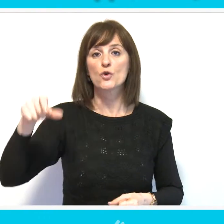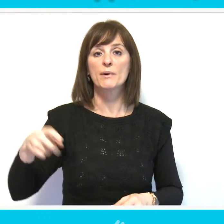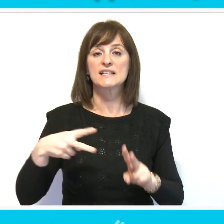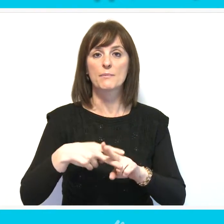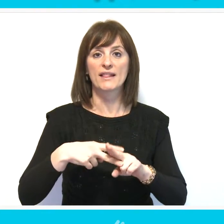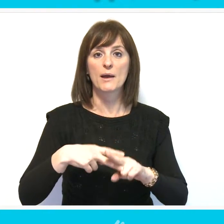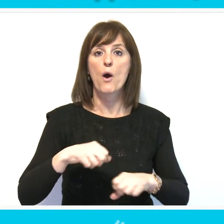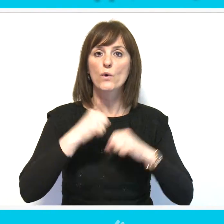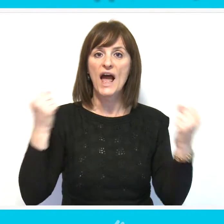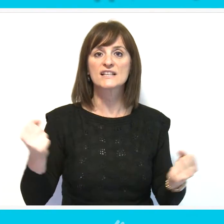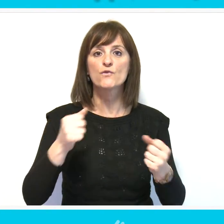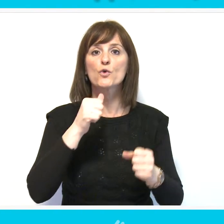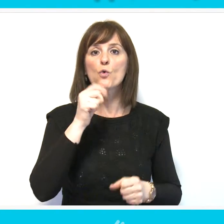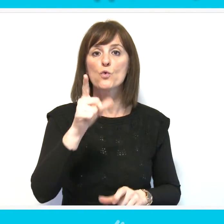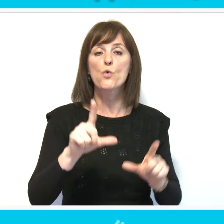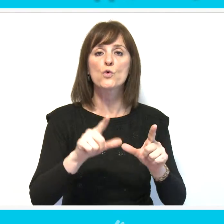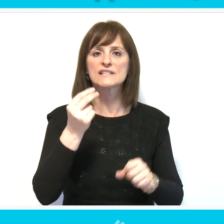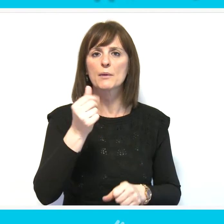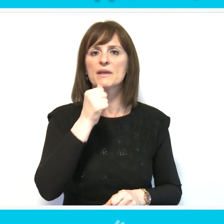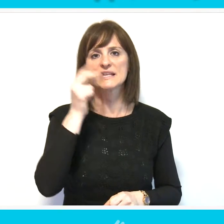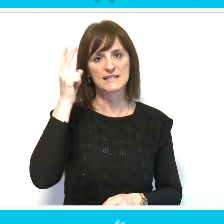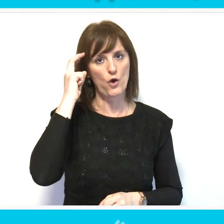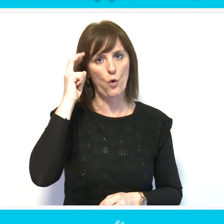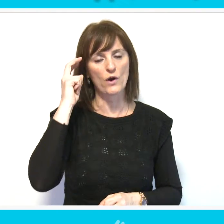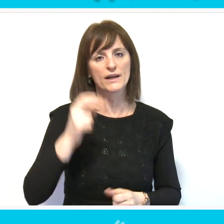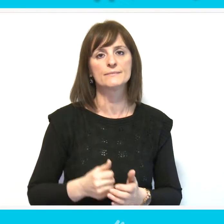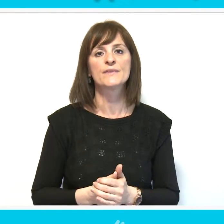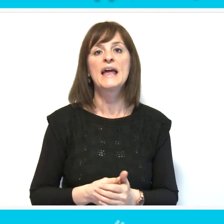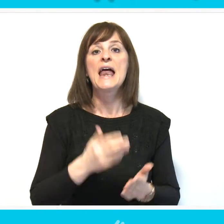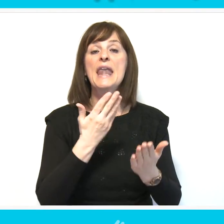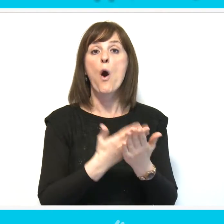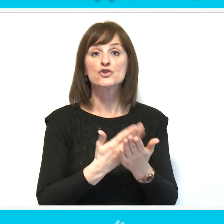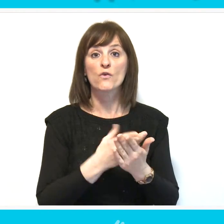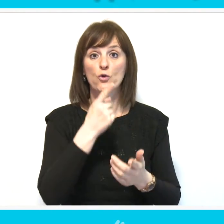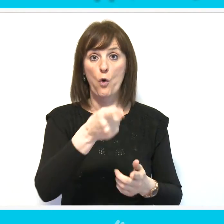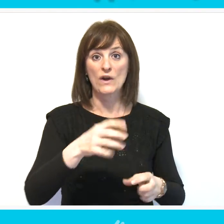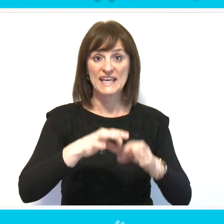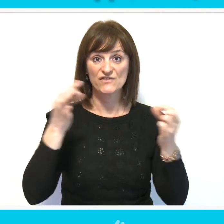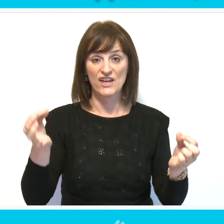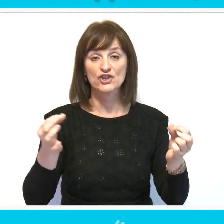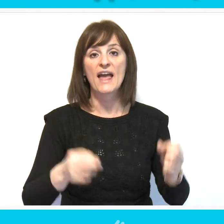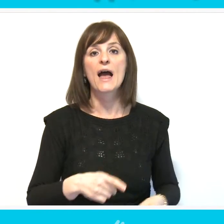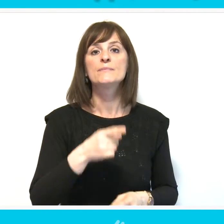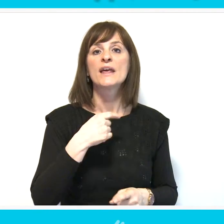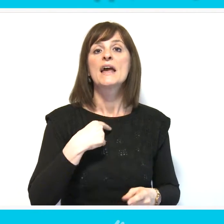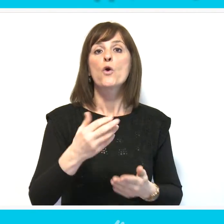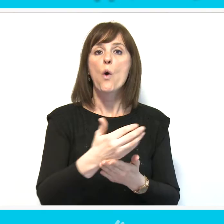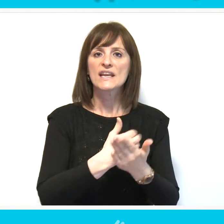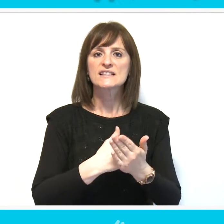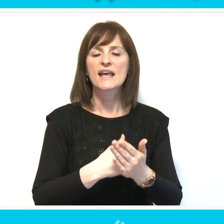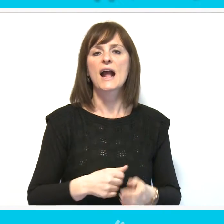sa smetnjama u razvoju u Srbiji i Crnoj Gori. Na osnovu izveštaja o proceni korisnika